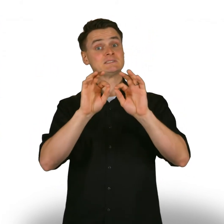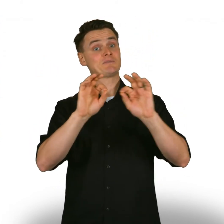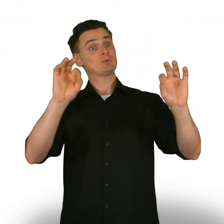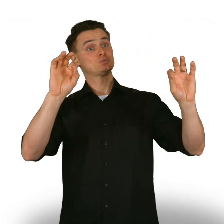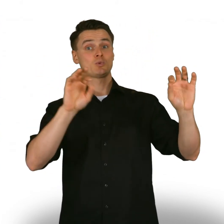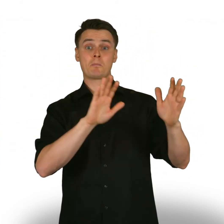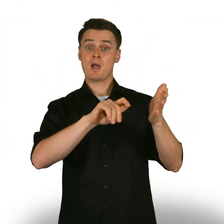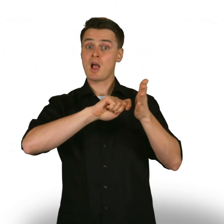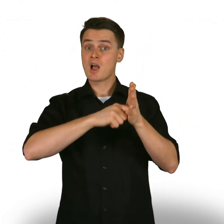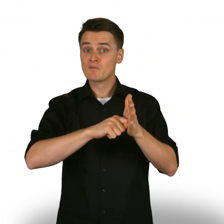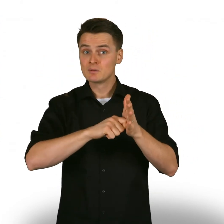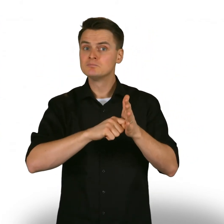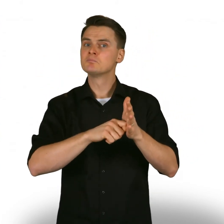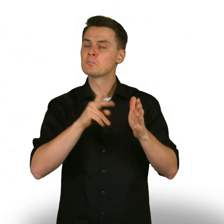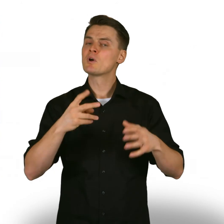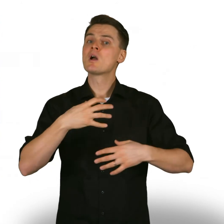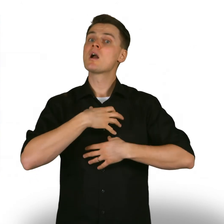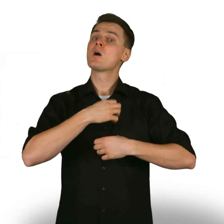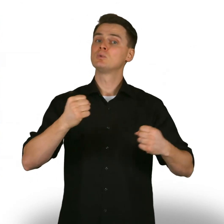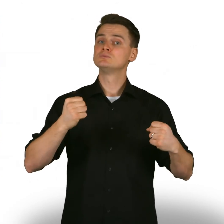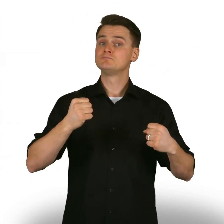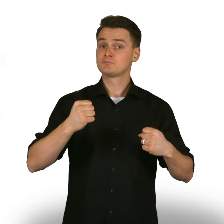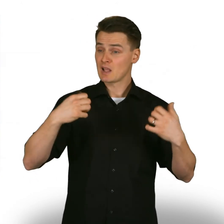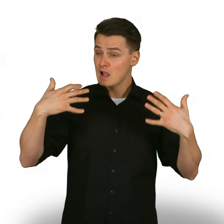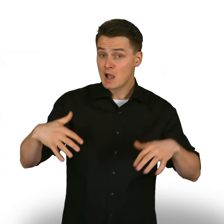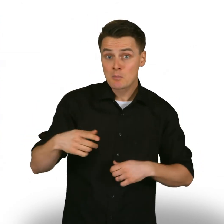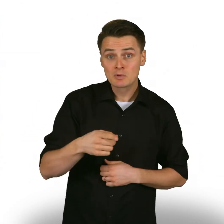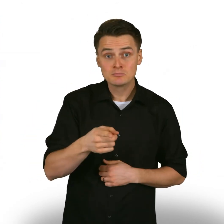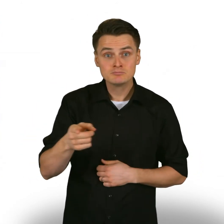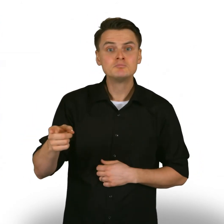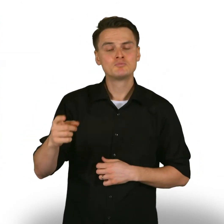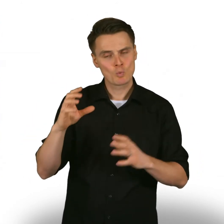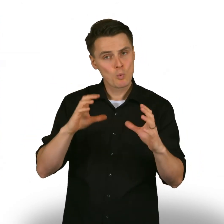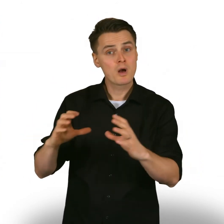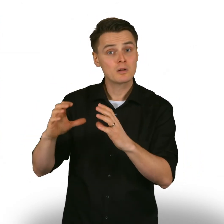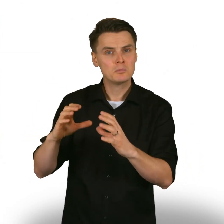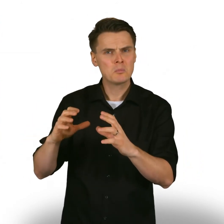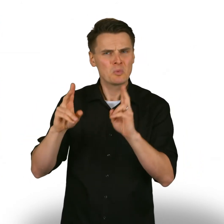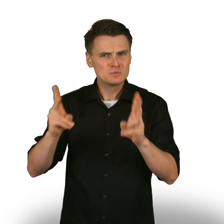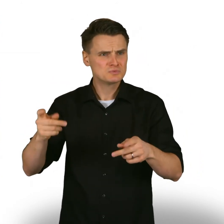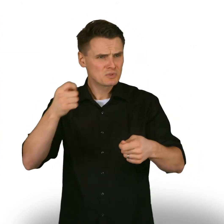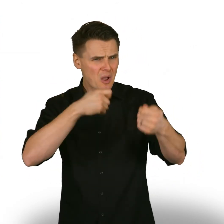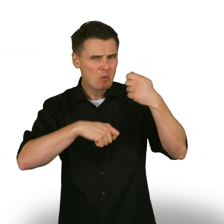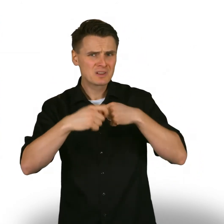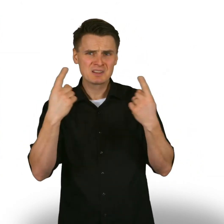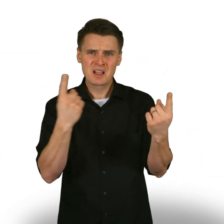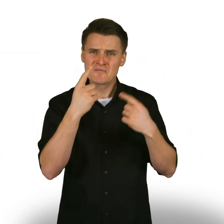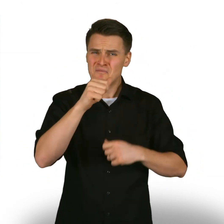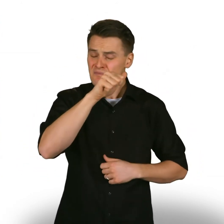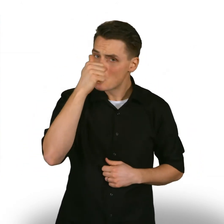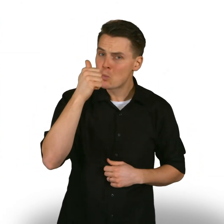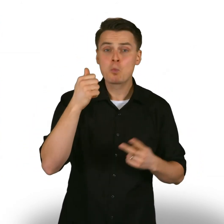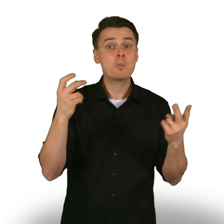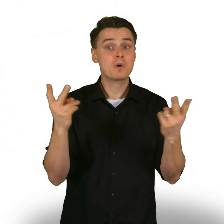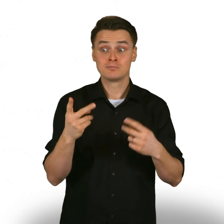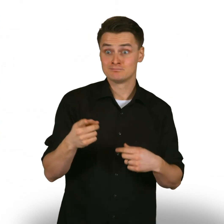Sivistyksen avain on rohkeus huolehtia heikoimmista myös silloin, kun taloudellinen tilanne on vaikea.